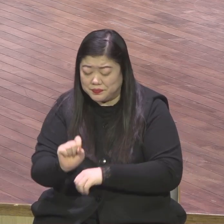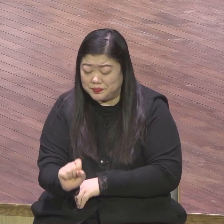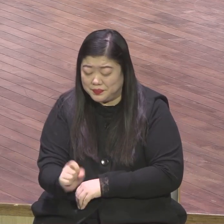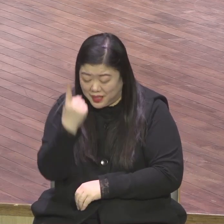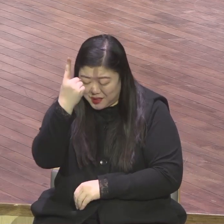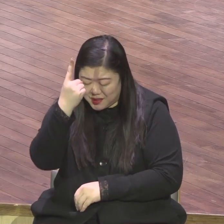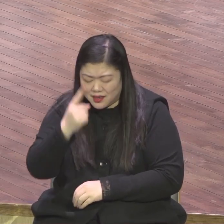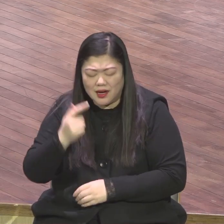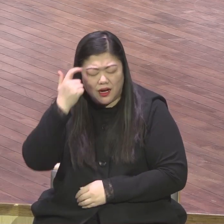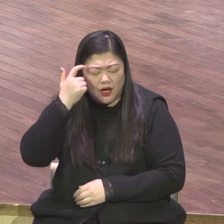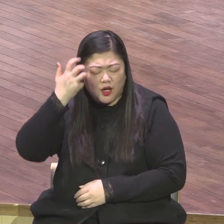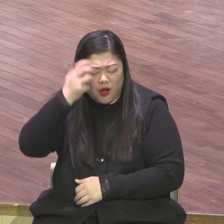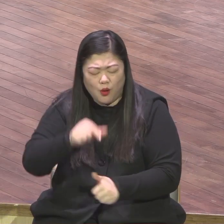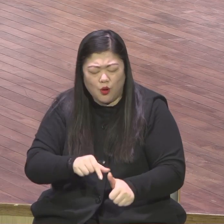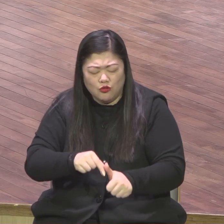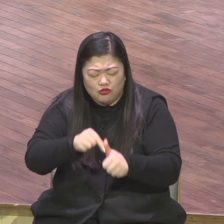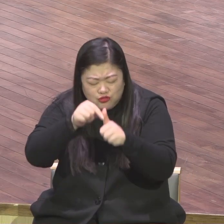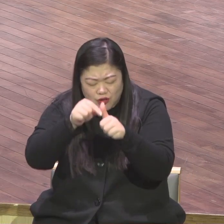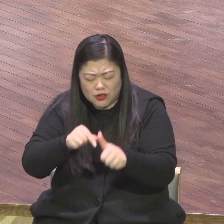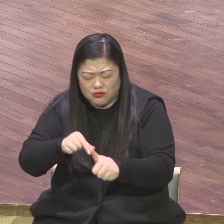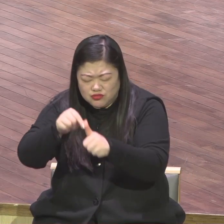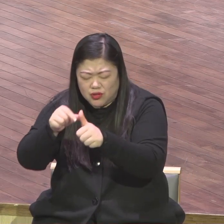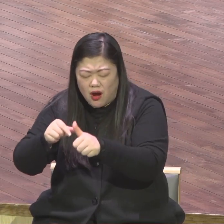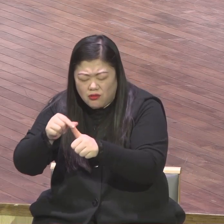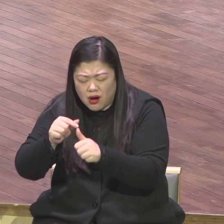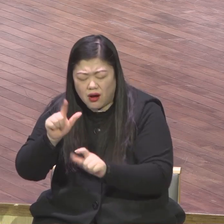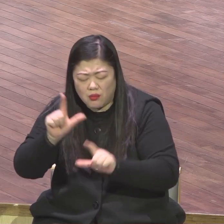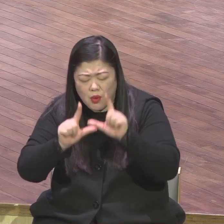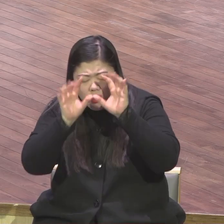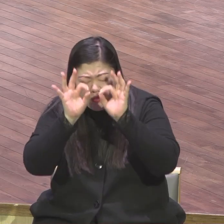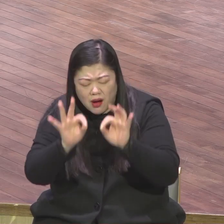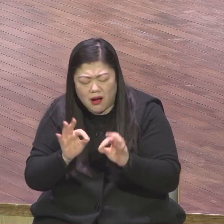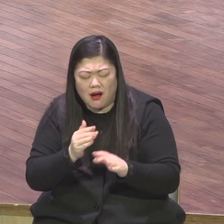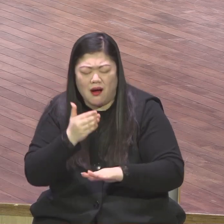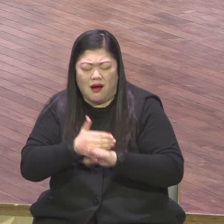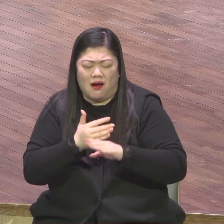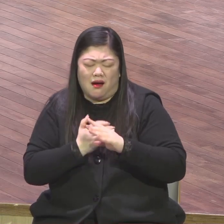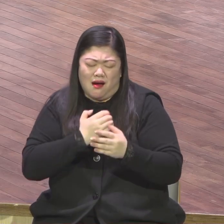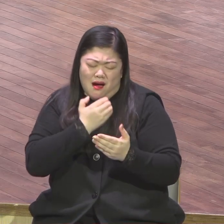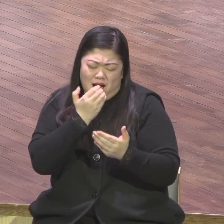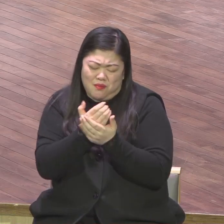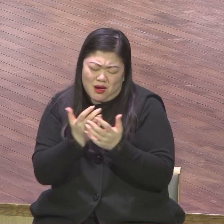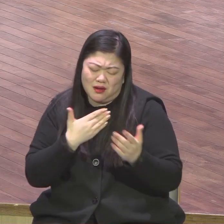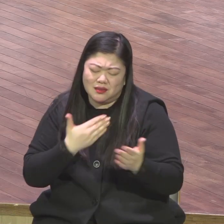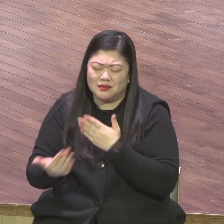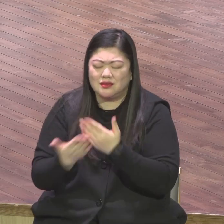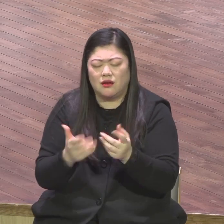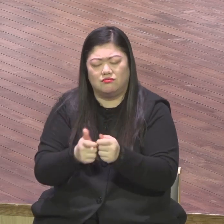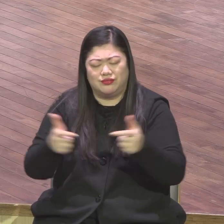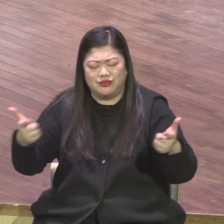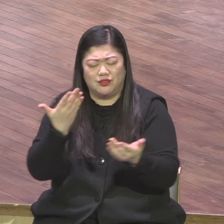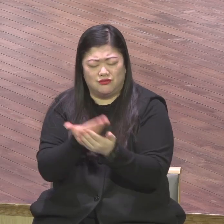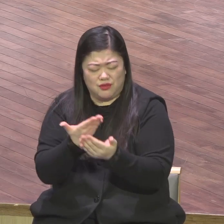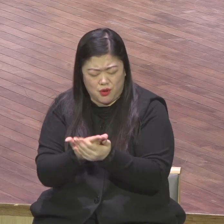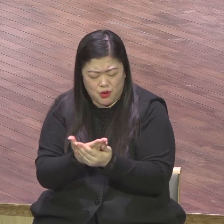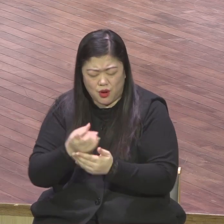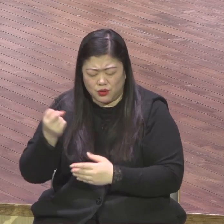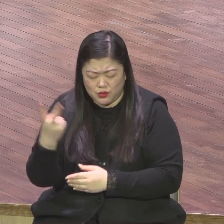영원구원의 감격을 체험하게 하여 주시옵시고 사천 이제 망대 운동을 통해서 모두 다 삼일조를 구성되어지게 하시고